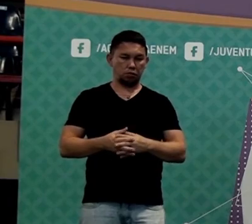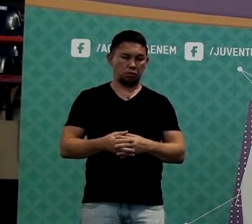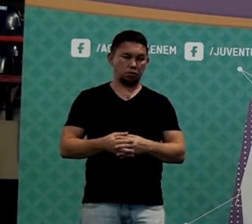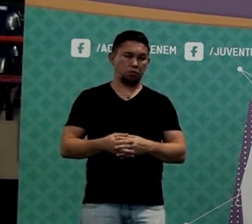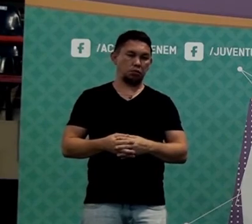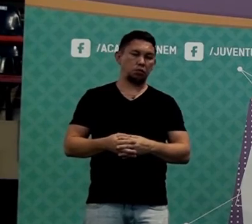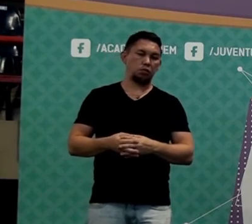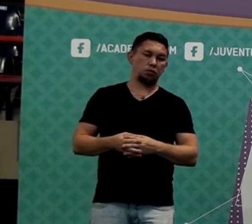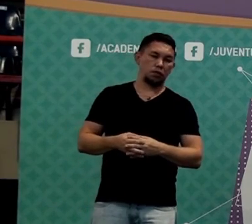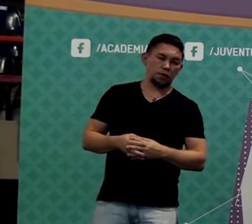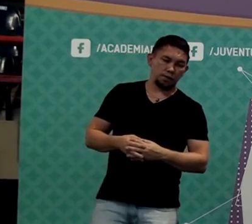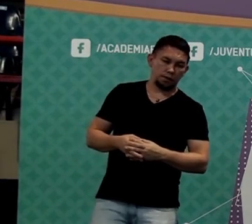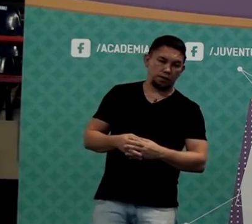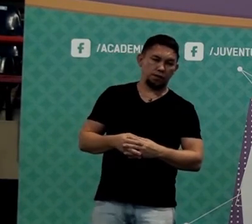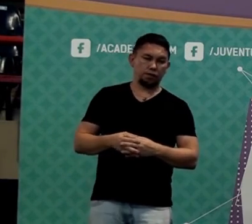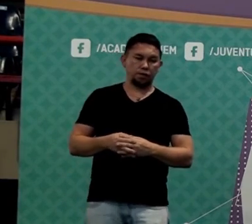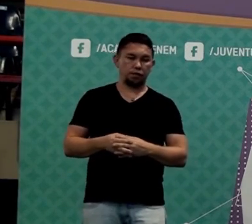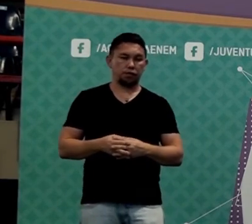questão.